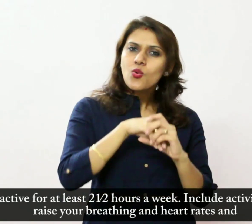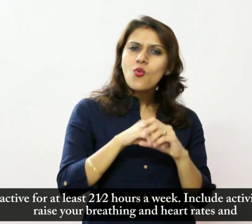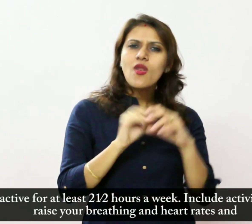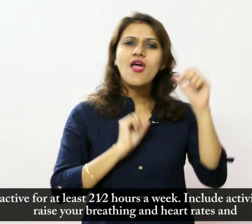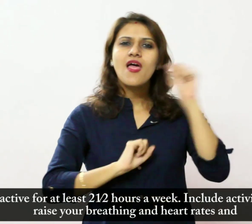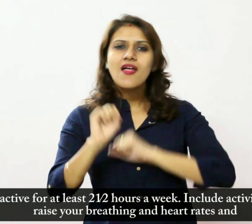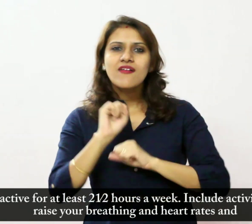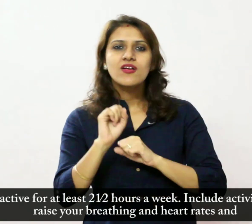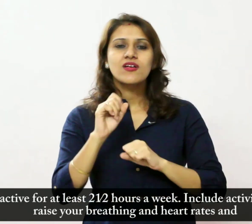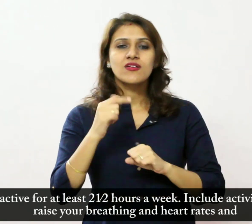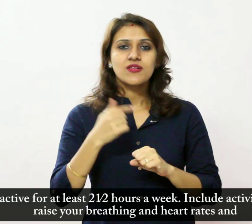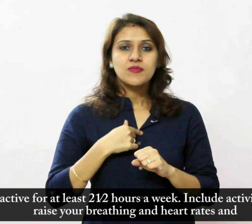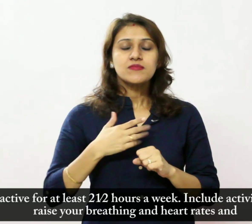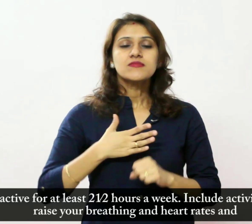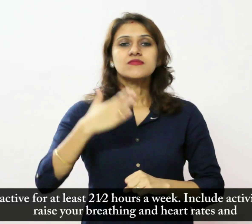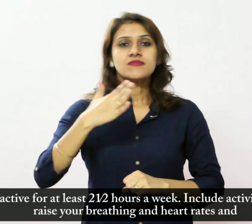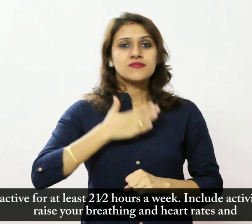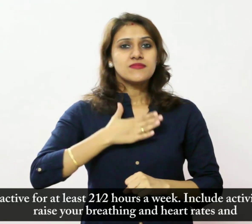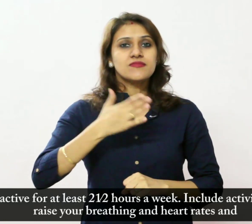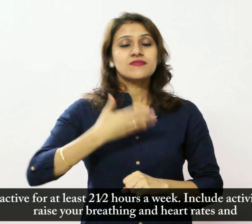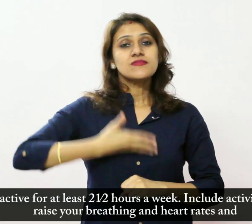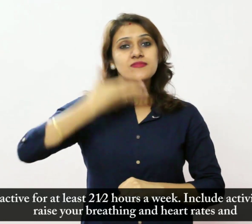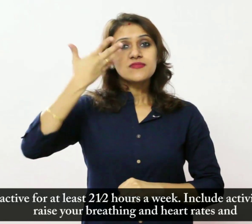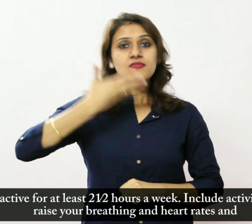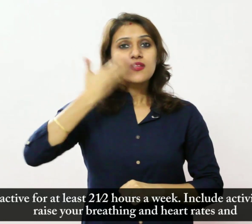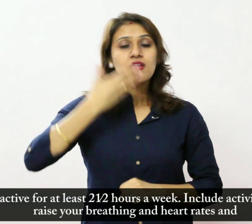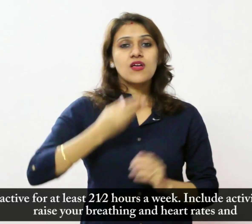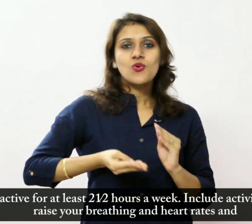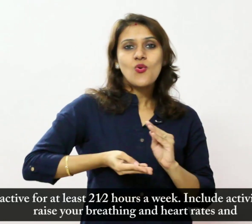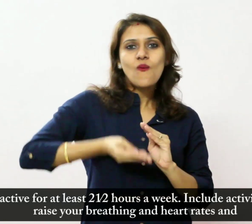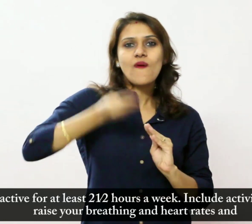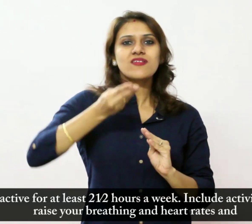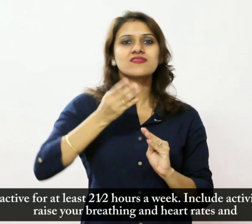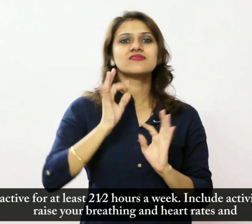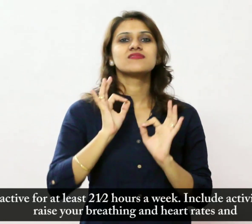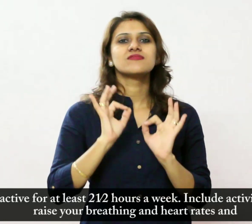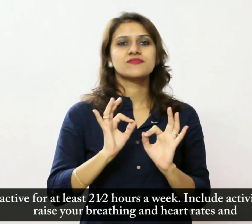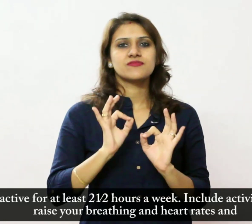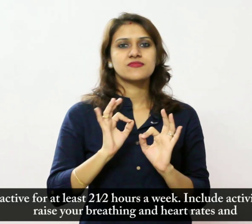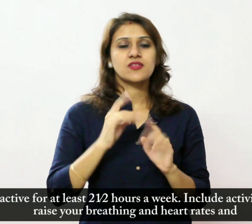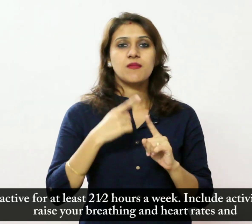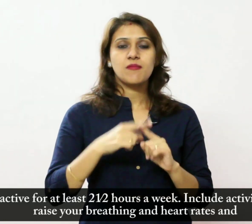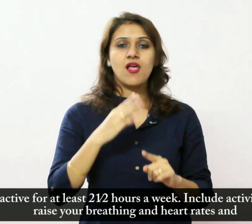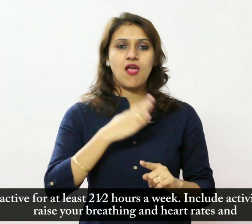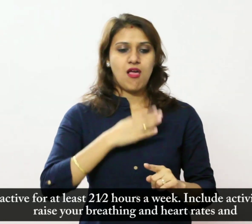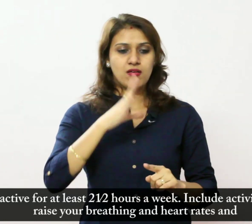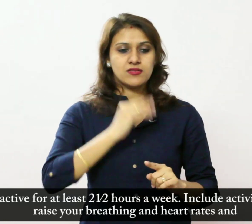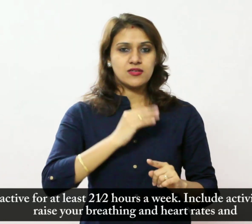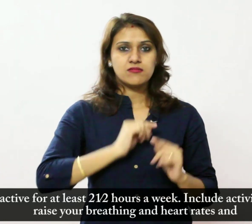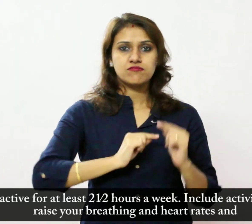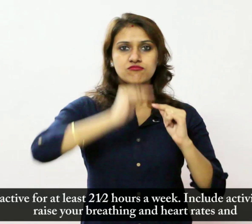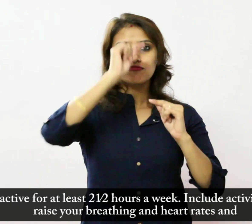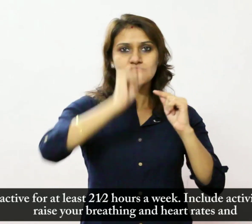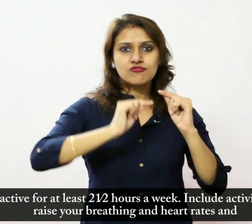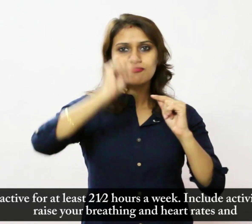जो आपके श्वास और हिदय के डर को बढ़ाती है और इससे आपकी